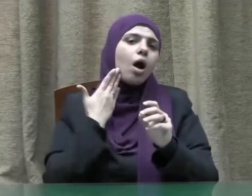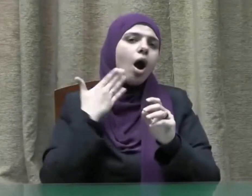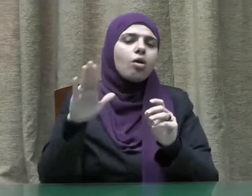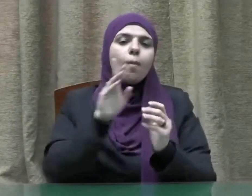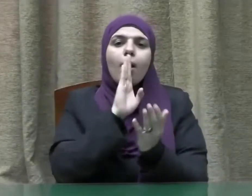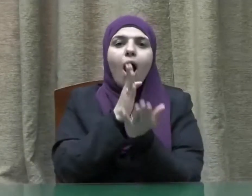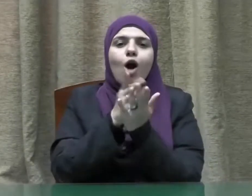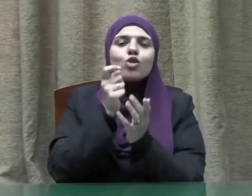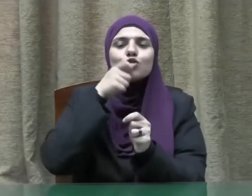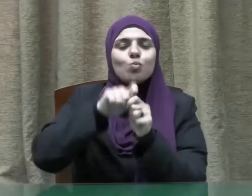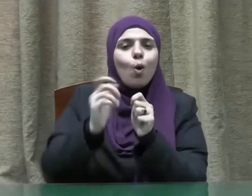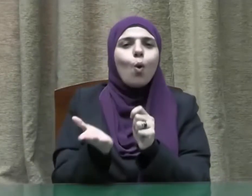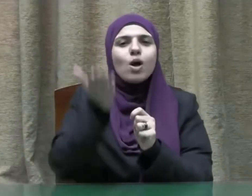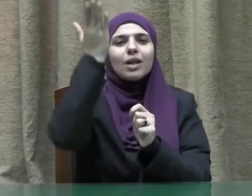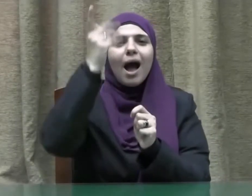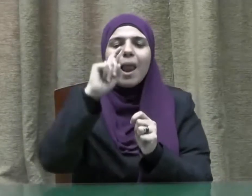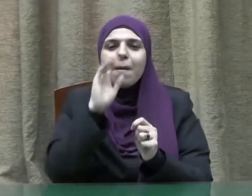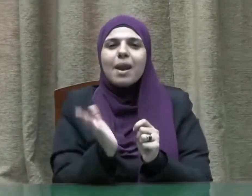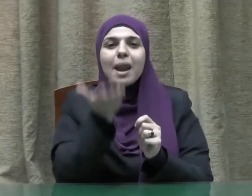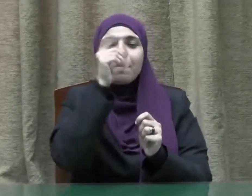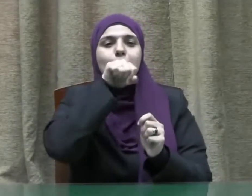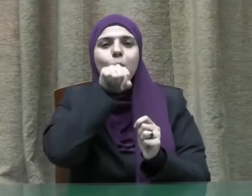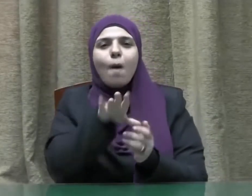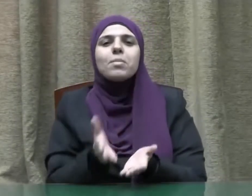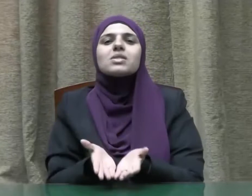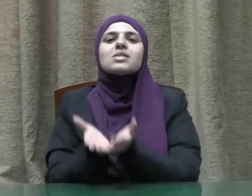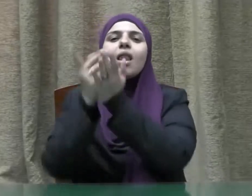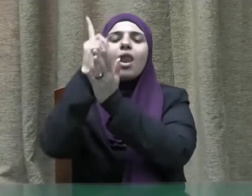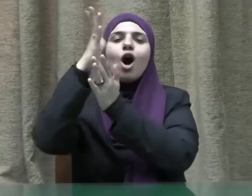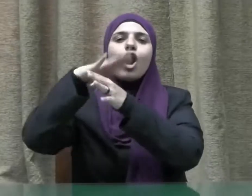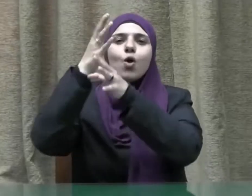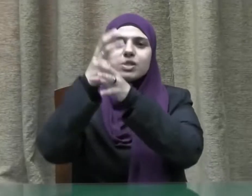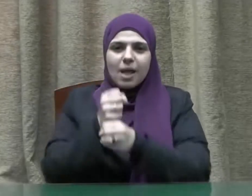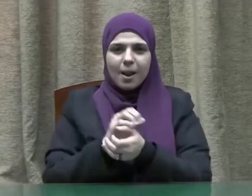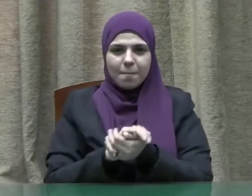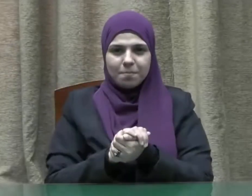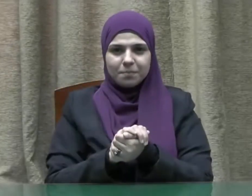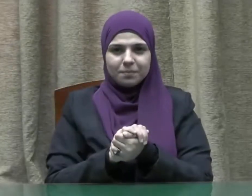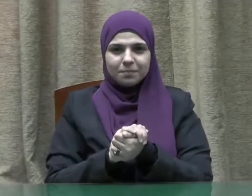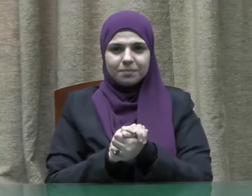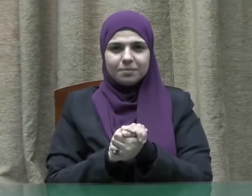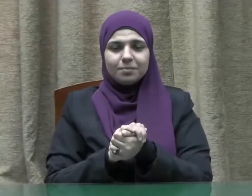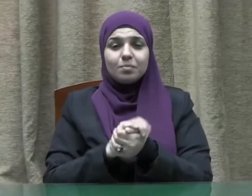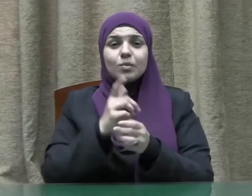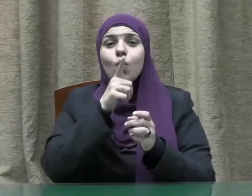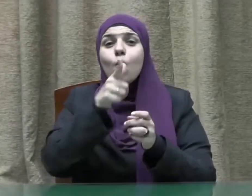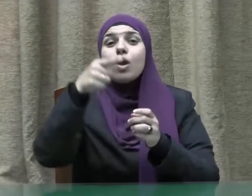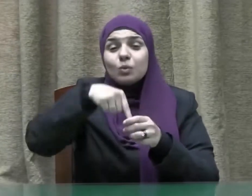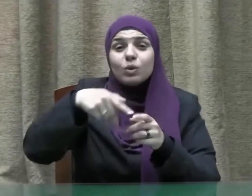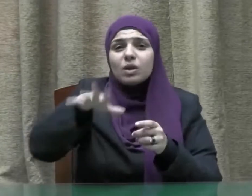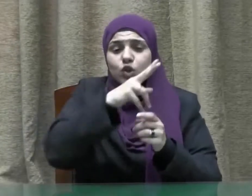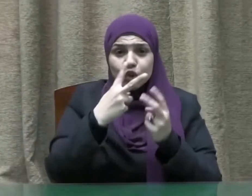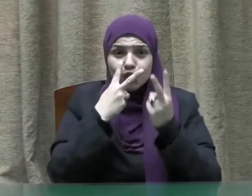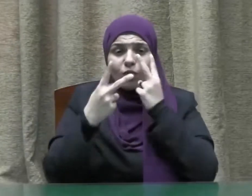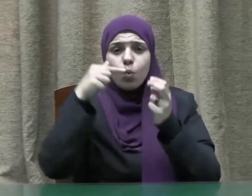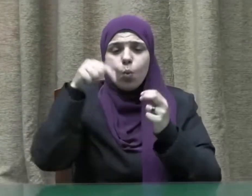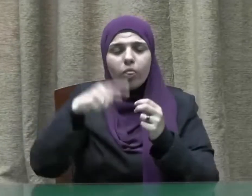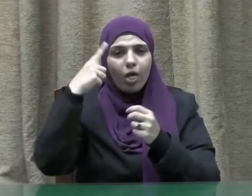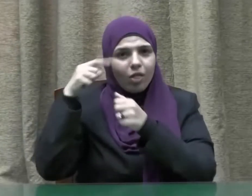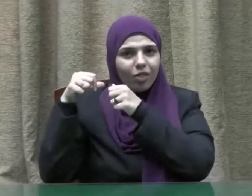الحق سبحانه وتعالى نبيه صلى الله عليه وسلم ونحن في رحاب هذه